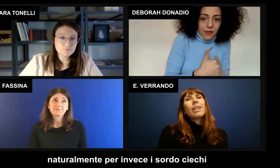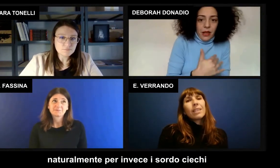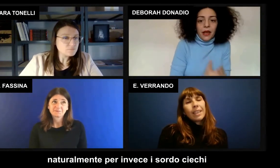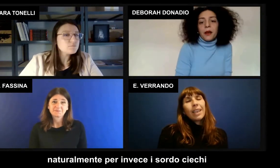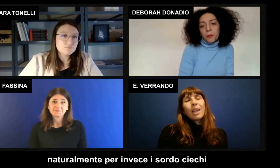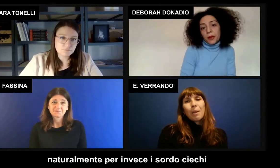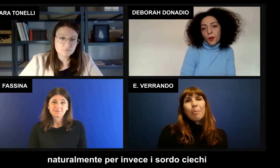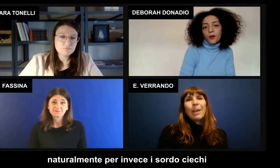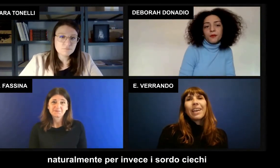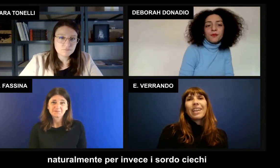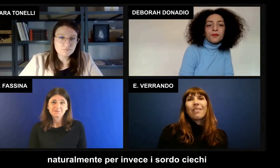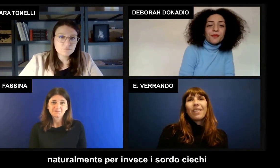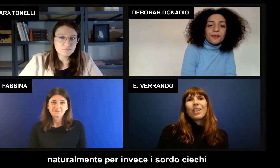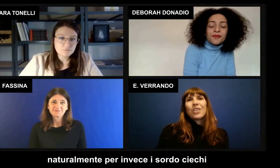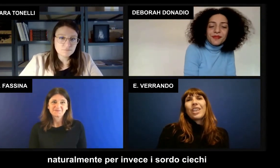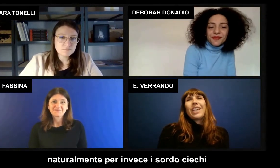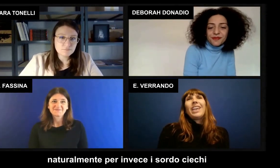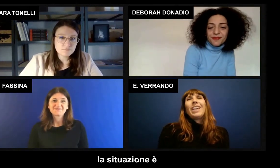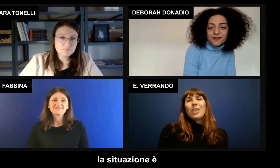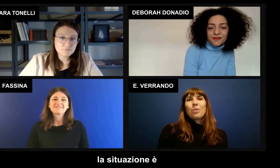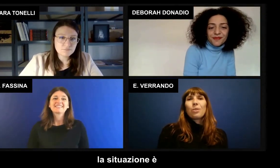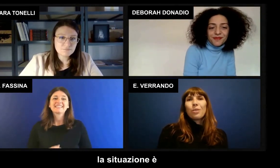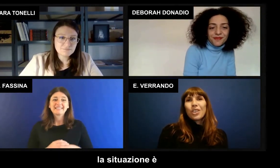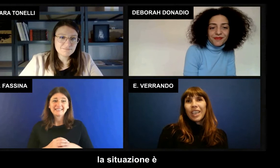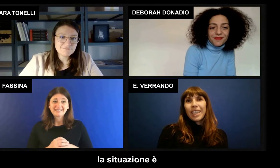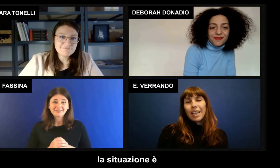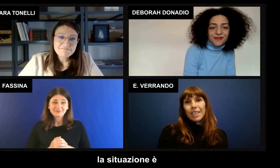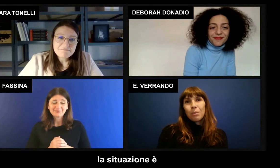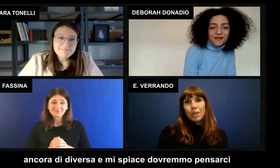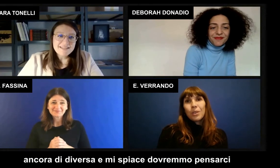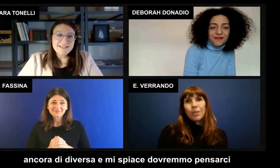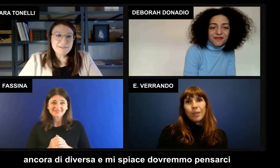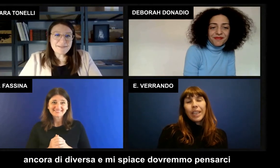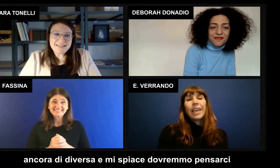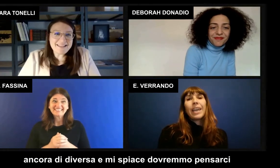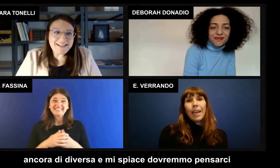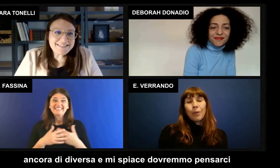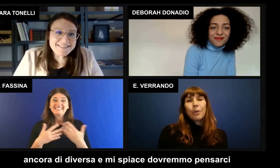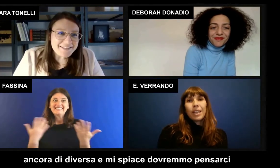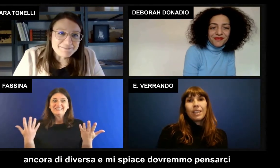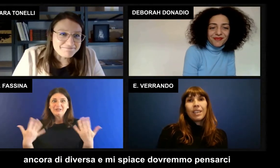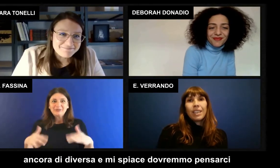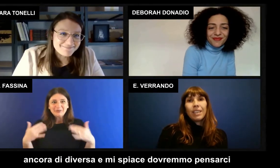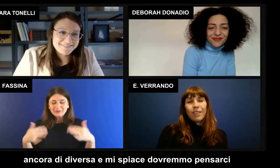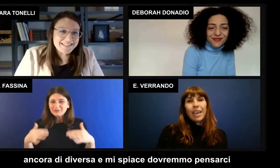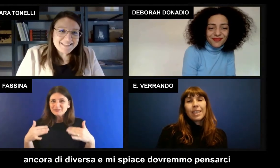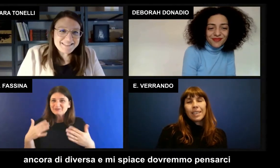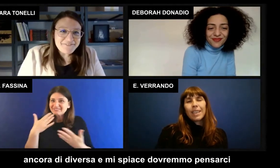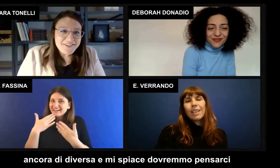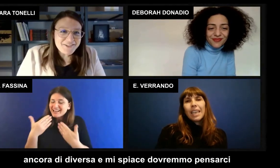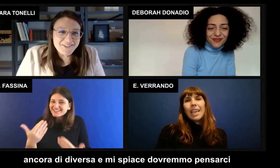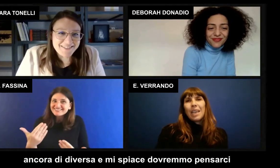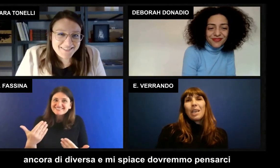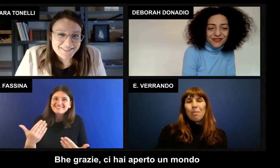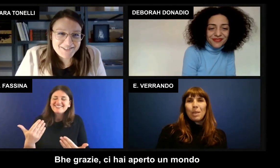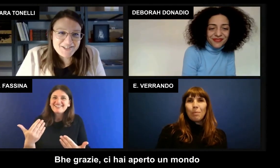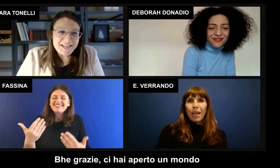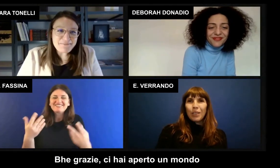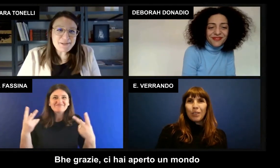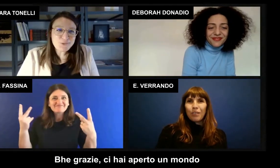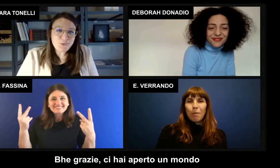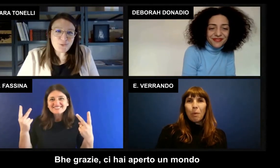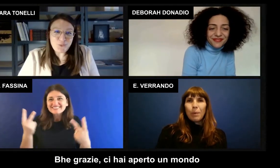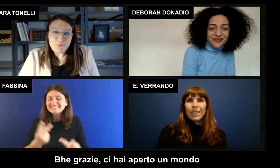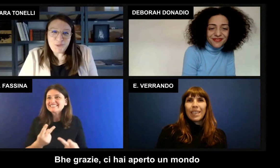naturalmente per invece i sordi ciechi la situazione è ancora diversa e mi